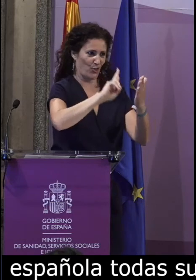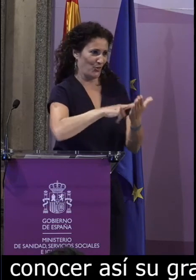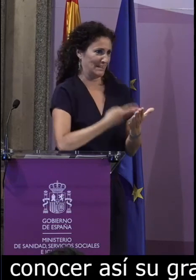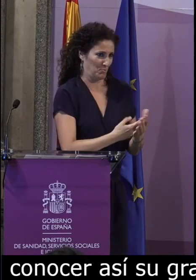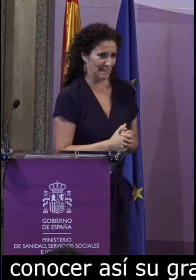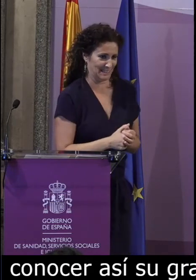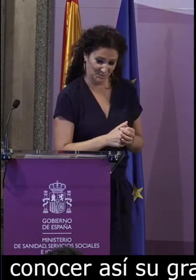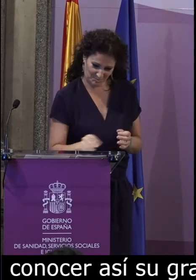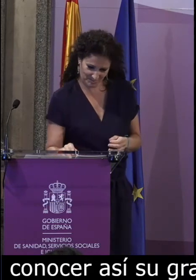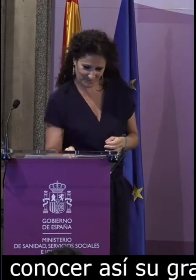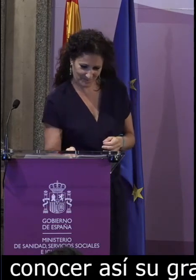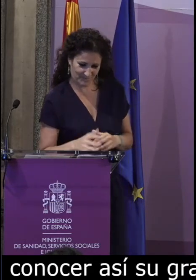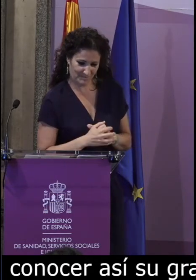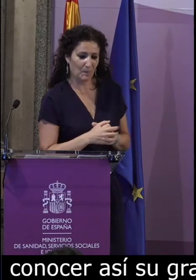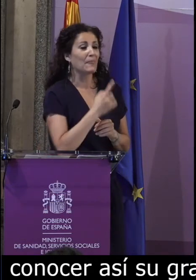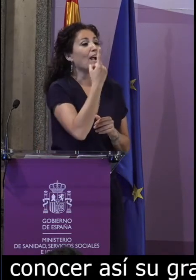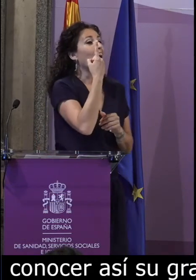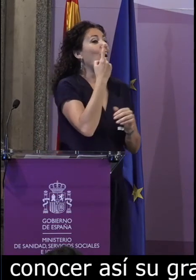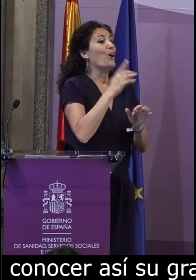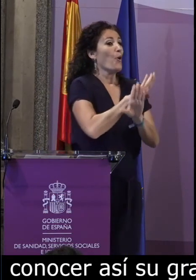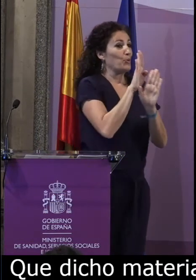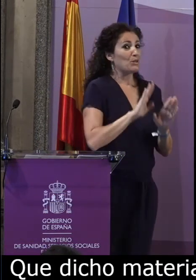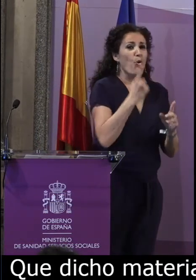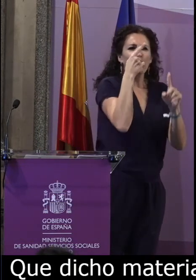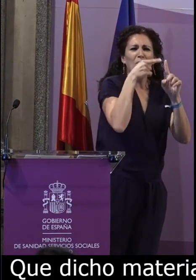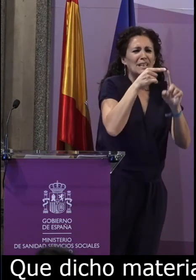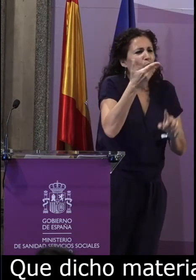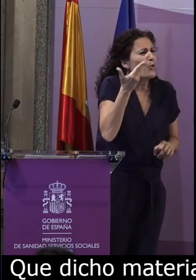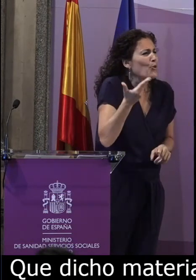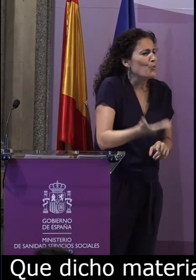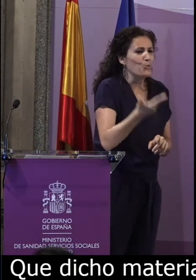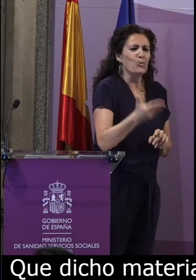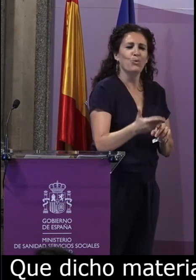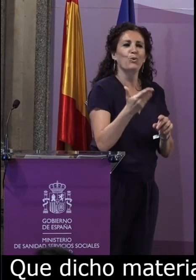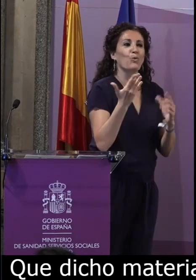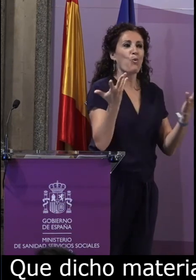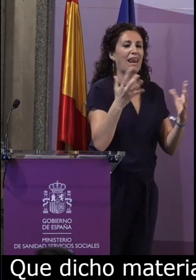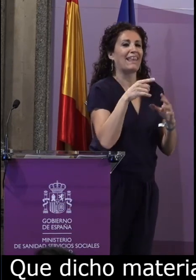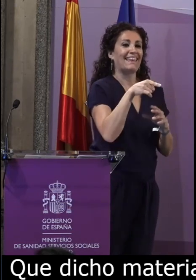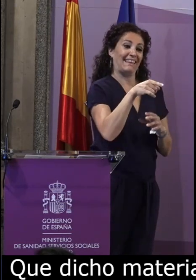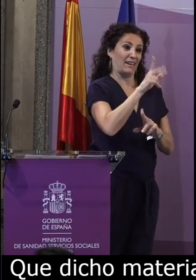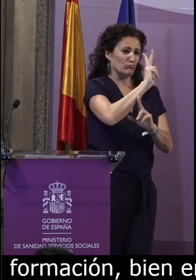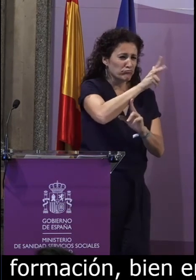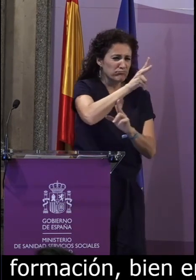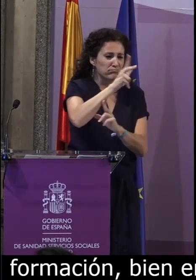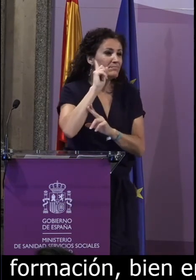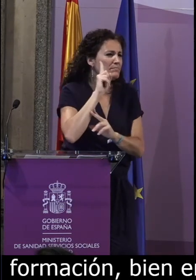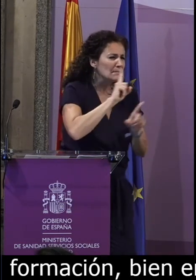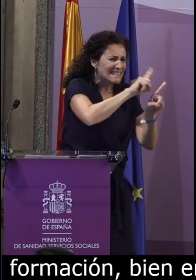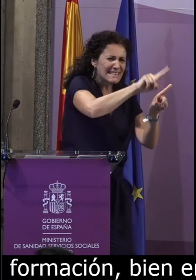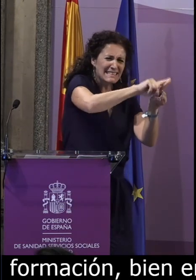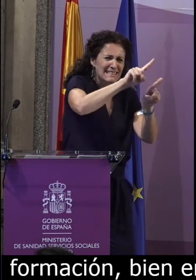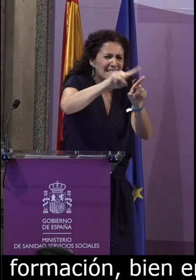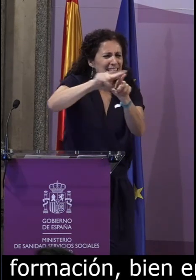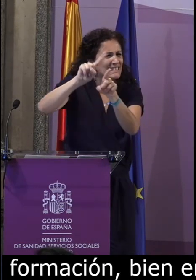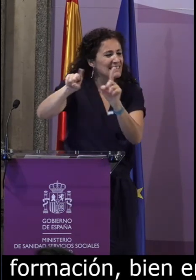signos española en su primera y segunda lengua o la formación de los intérpretes. Y, por último, un objetivo específico, pero fundamental,